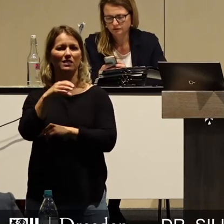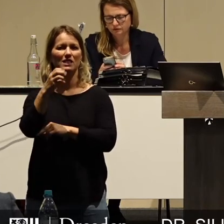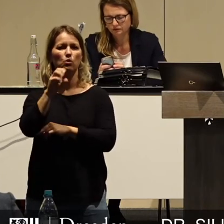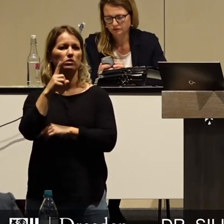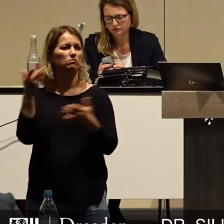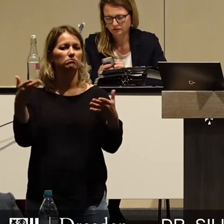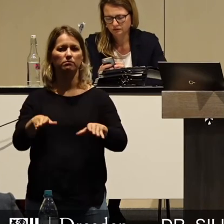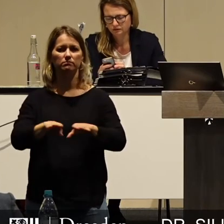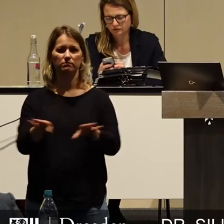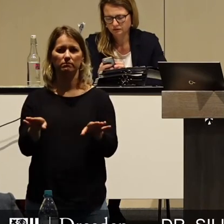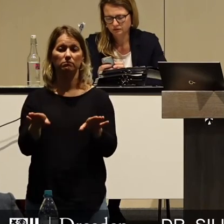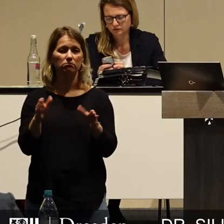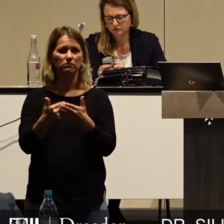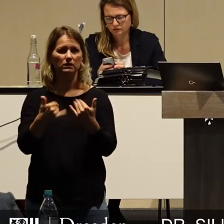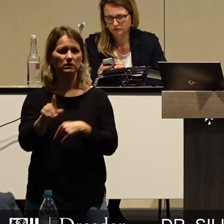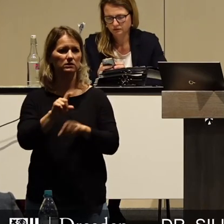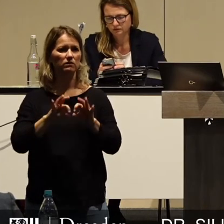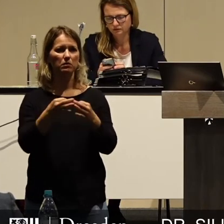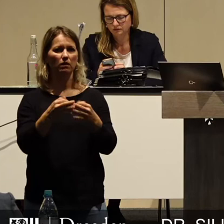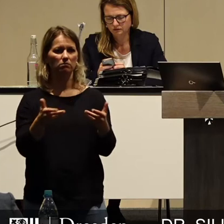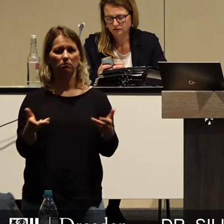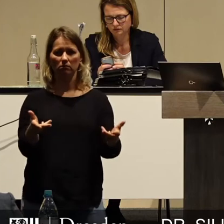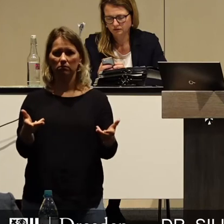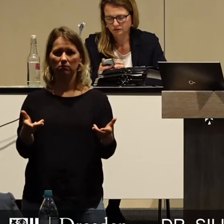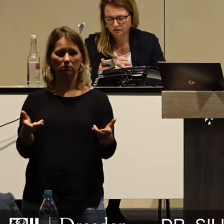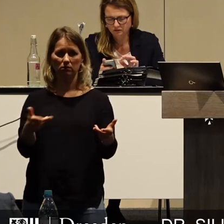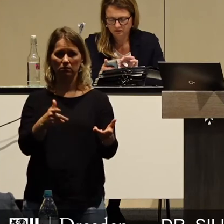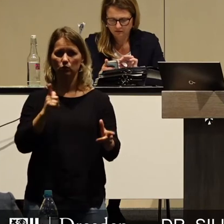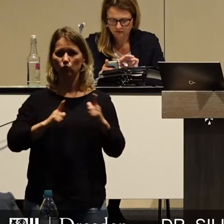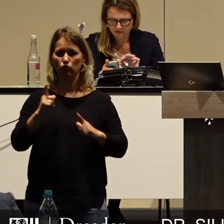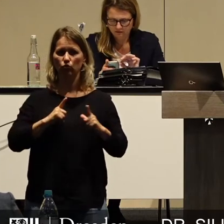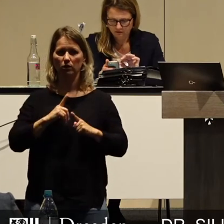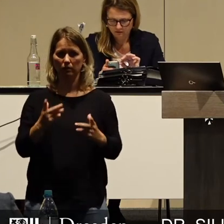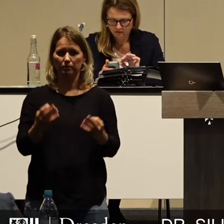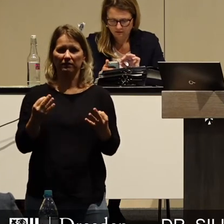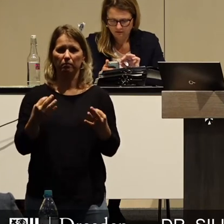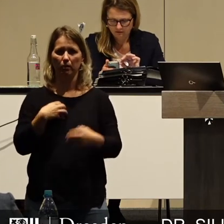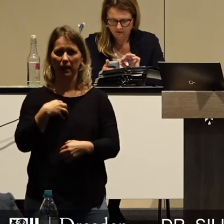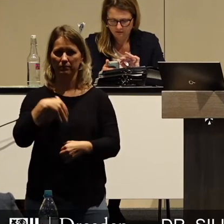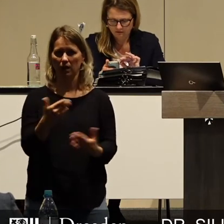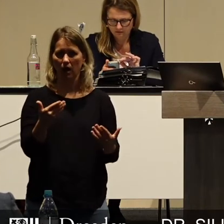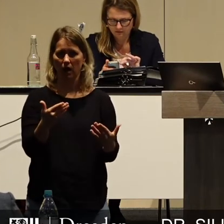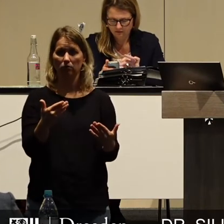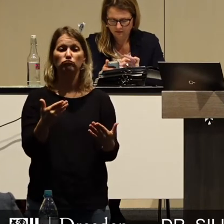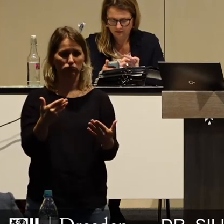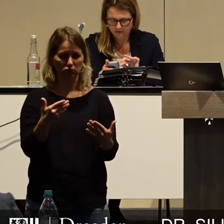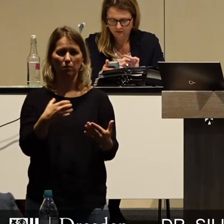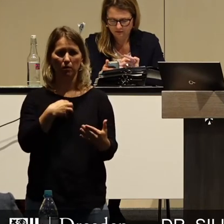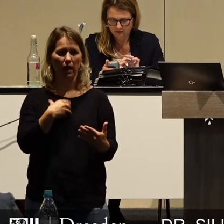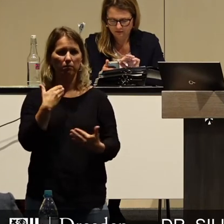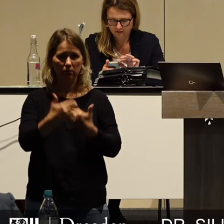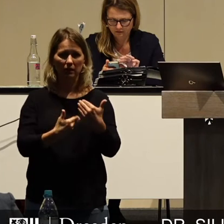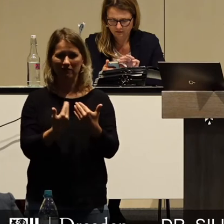diese Familien unverschuldet in Probleme gestürzt worden. Sie müssen die Folgen dieses Blindfluges ausbaden.